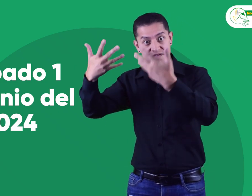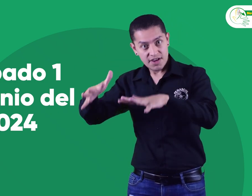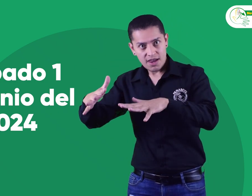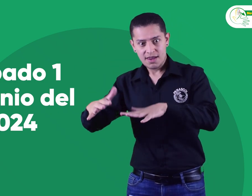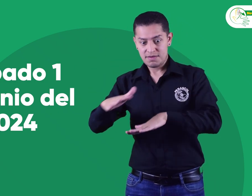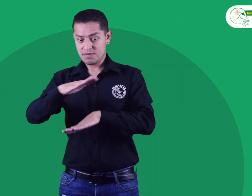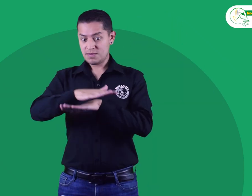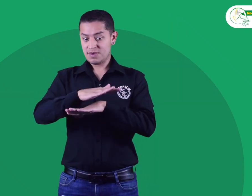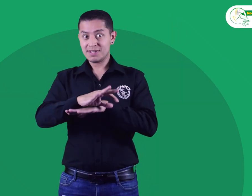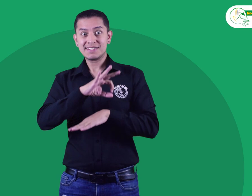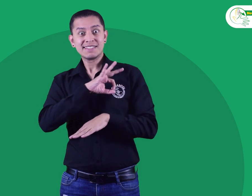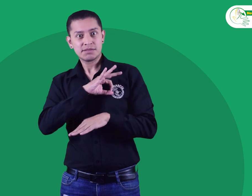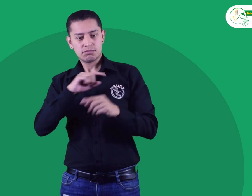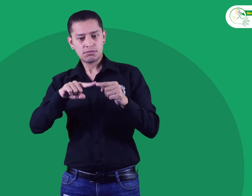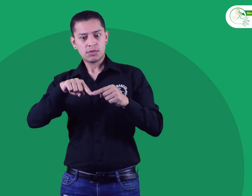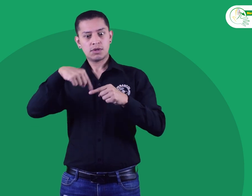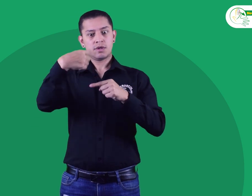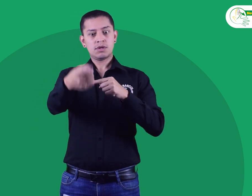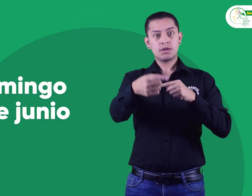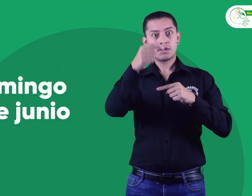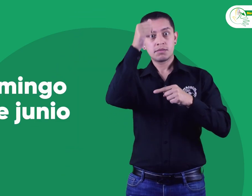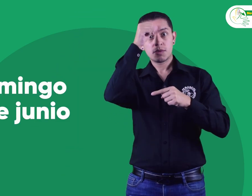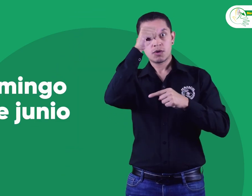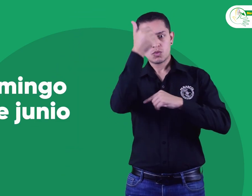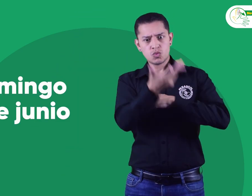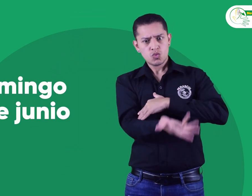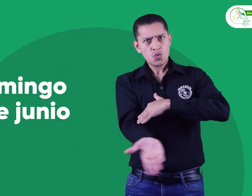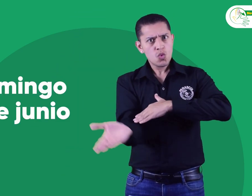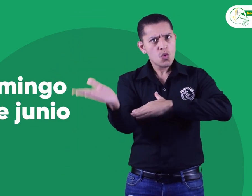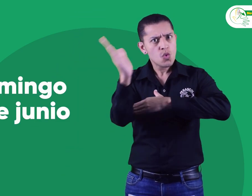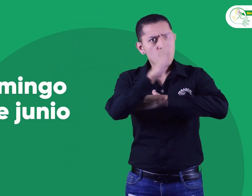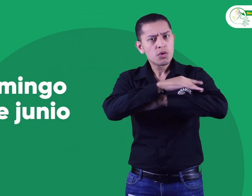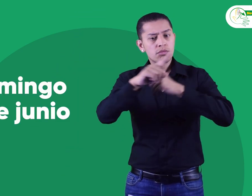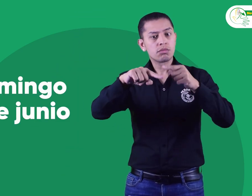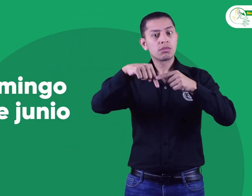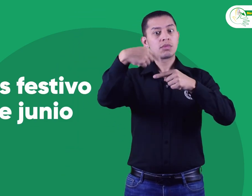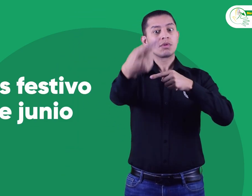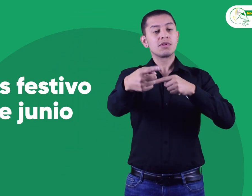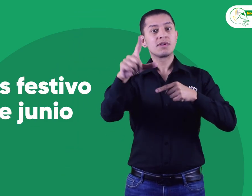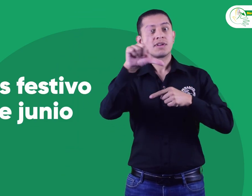la asamblea ordinaria, en las horas de la tarde, todo el domingo y el lunes festivo hasta el mediodía,